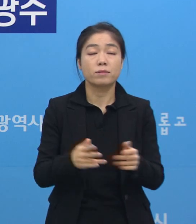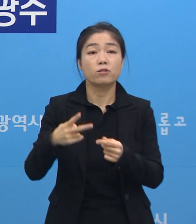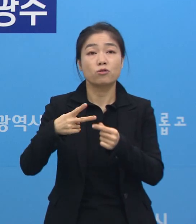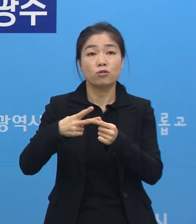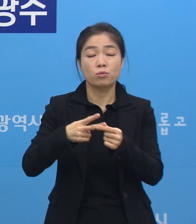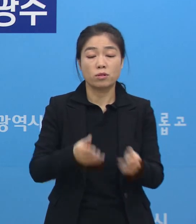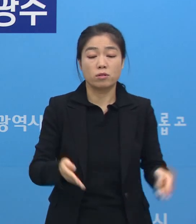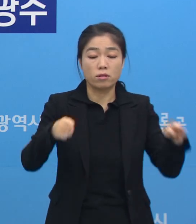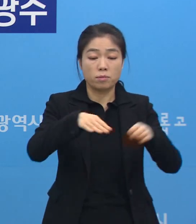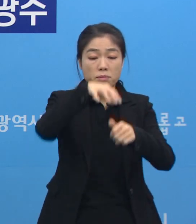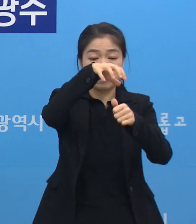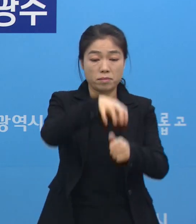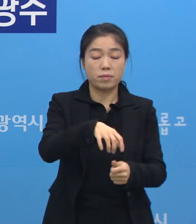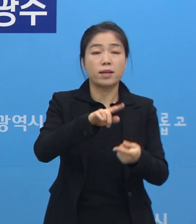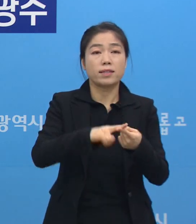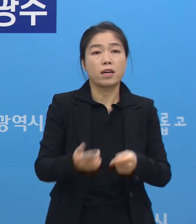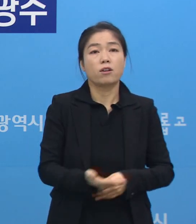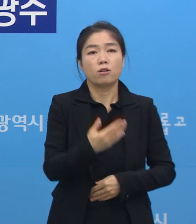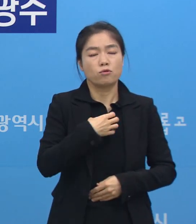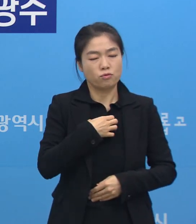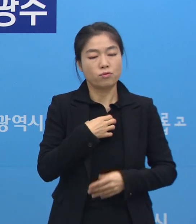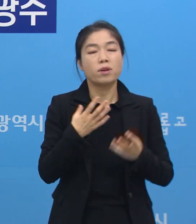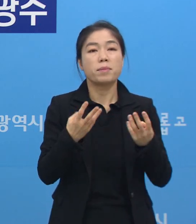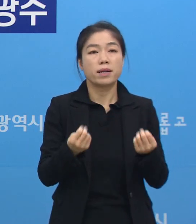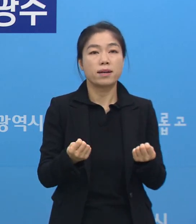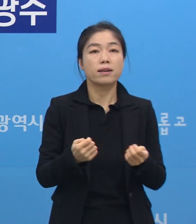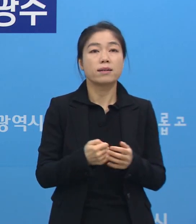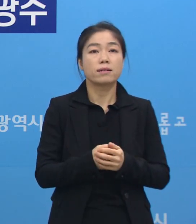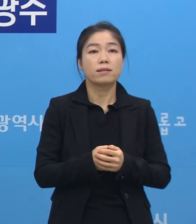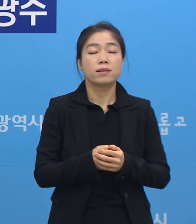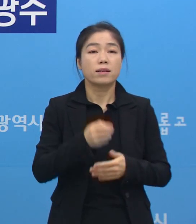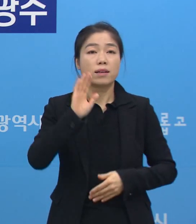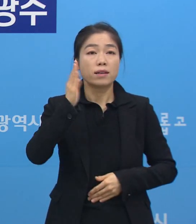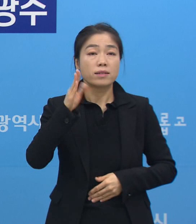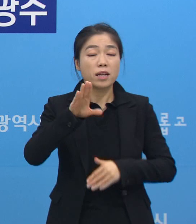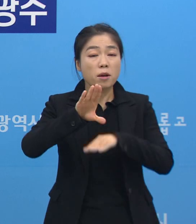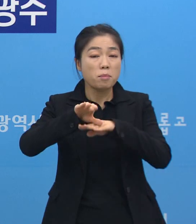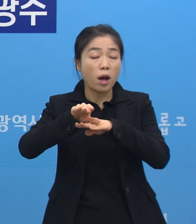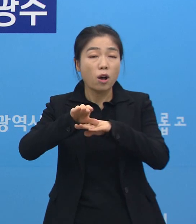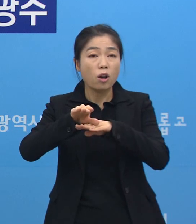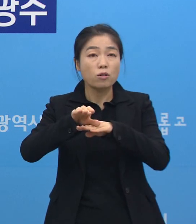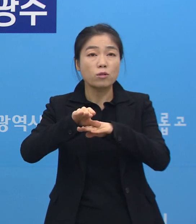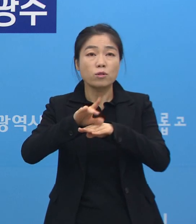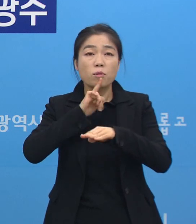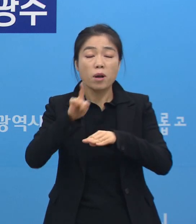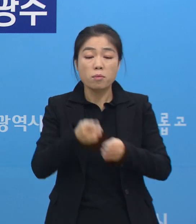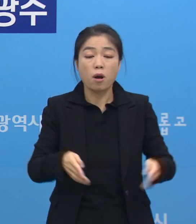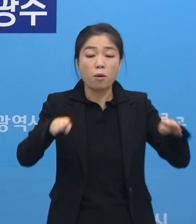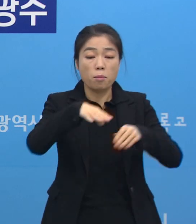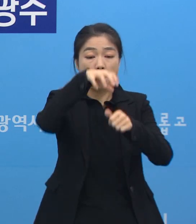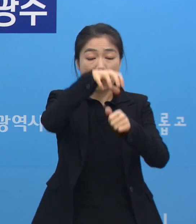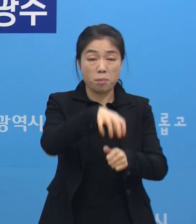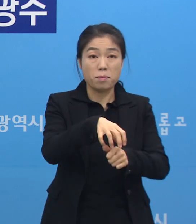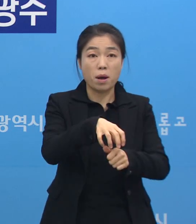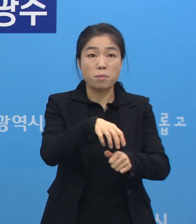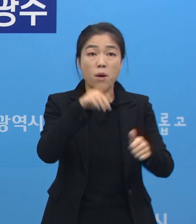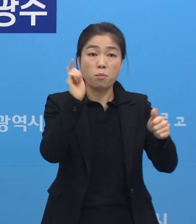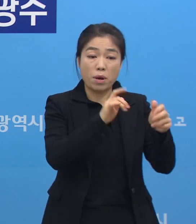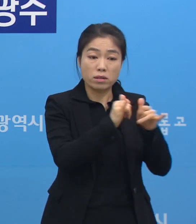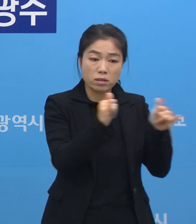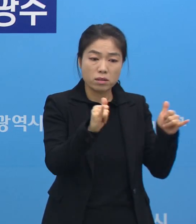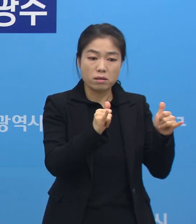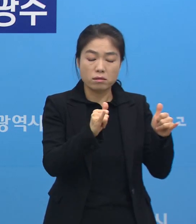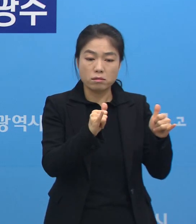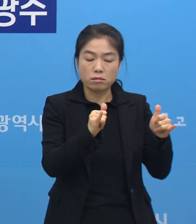번째는 코어트 격리에 대한 시민들의 우려들이 많이 있습니다. 최근 방송에서 코어트 격리를 하게 되면 확진자와